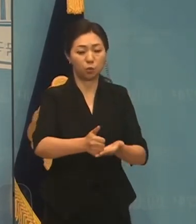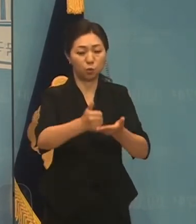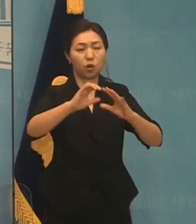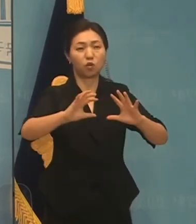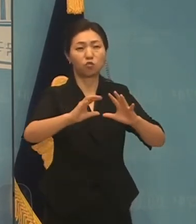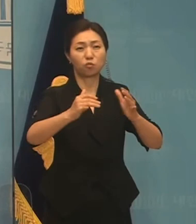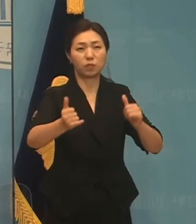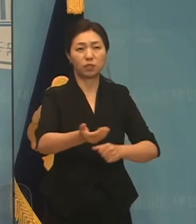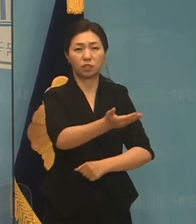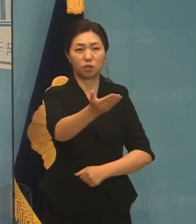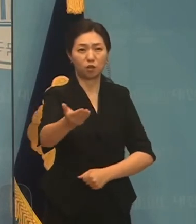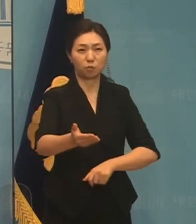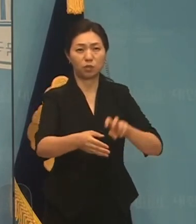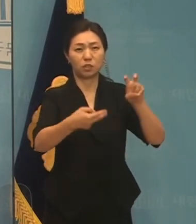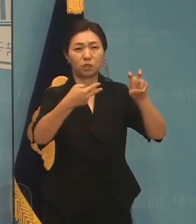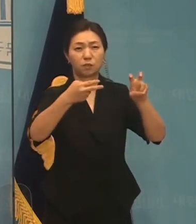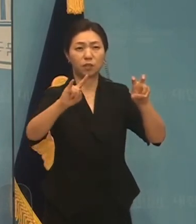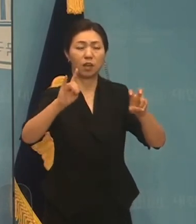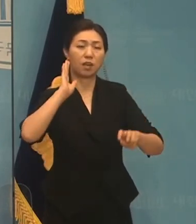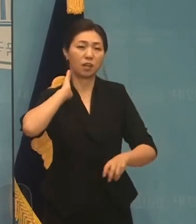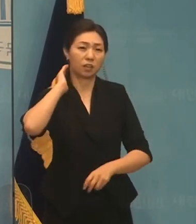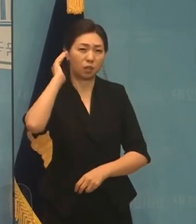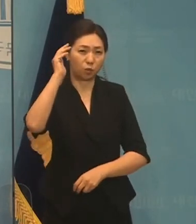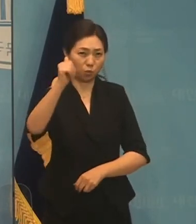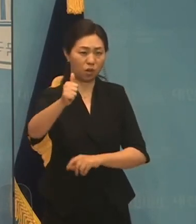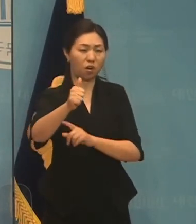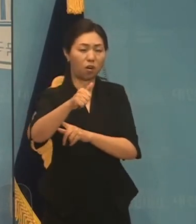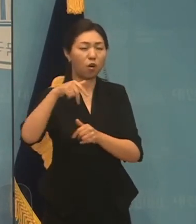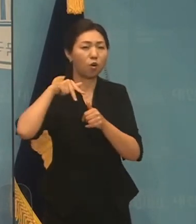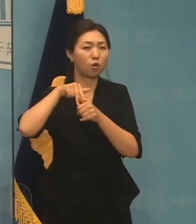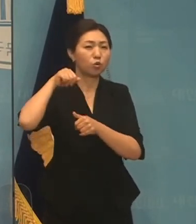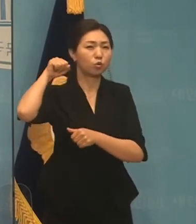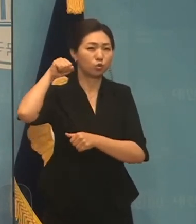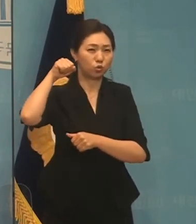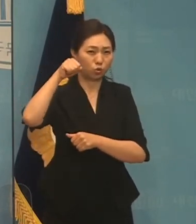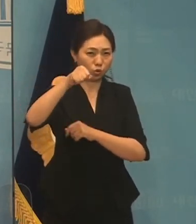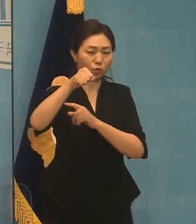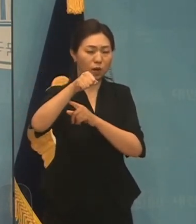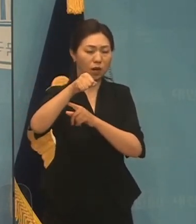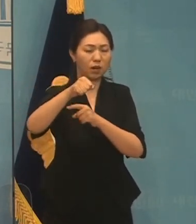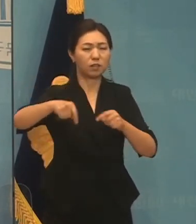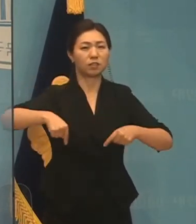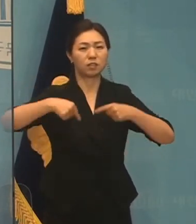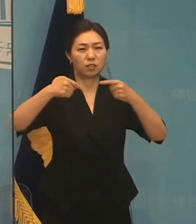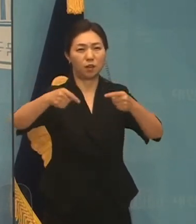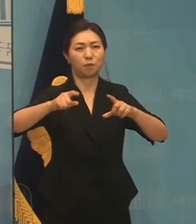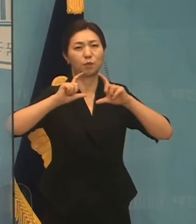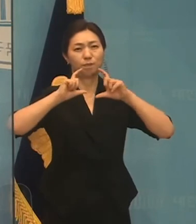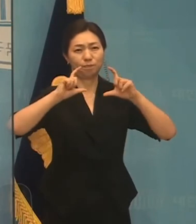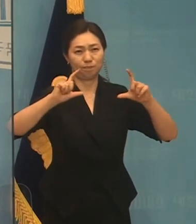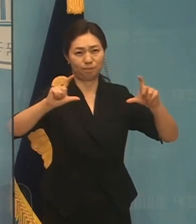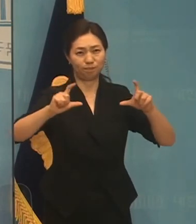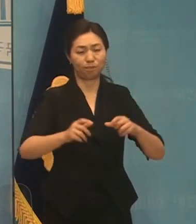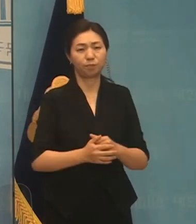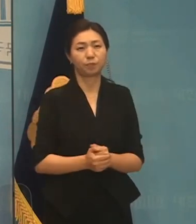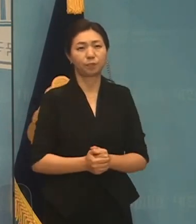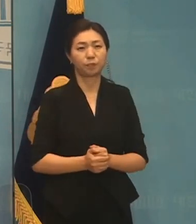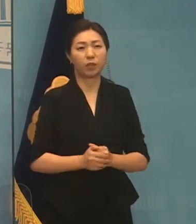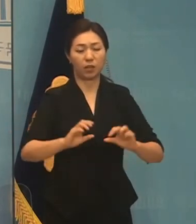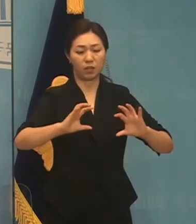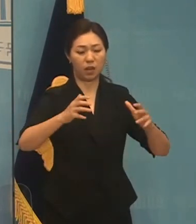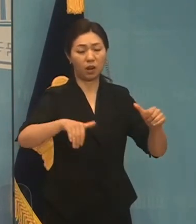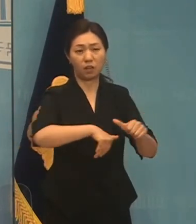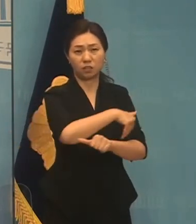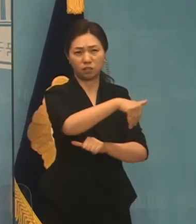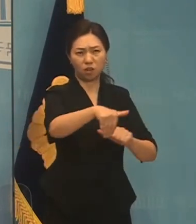제20대 대통령 선거에 나서겠다는 말씀을 드립니다. 나라 사정이